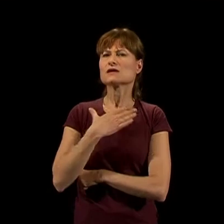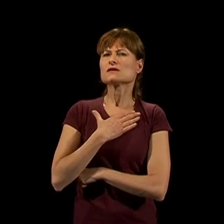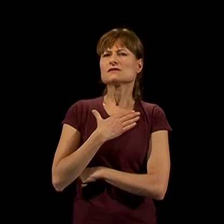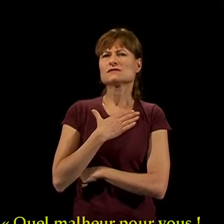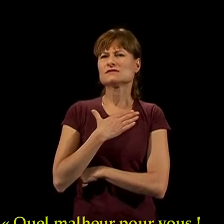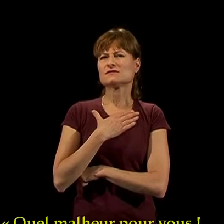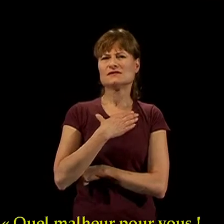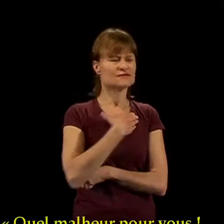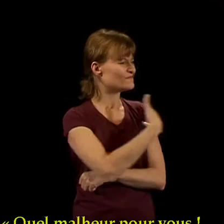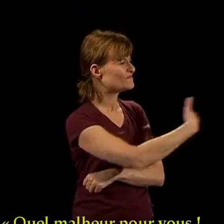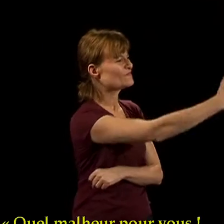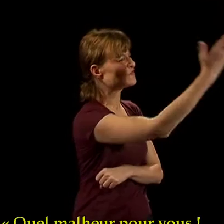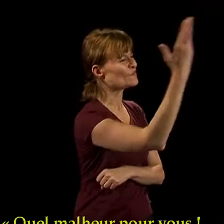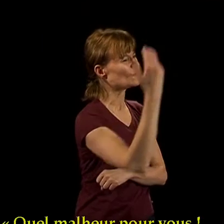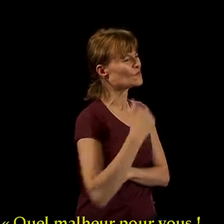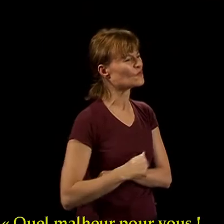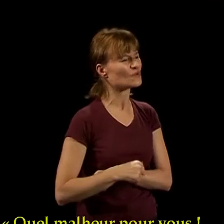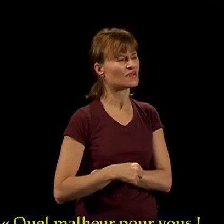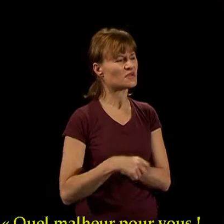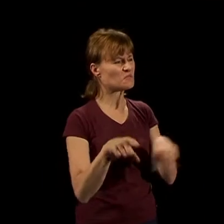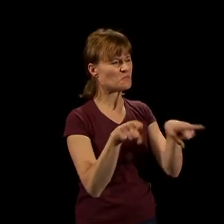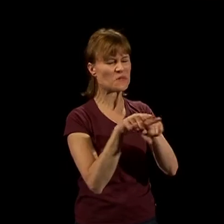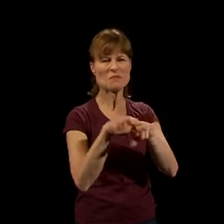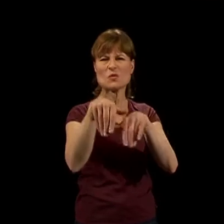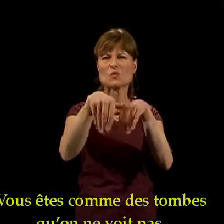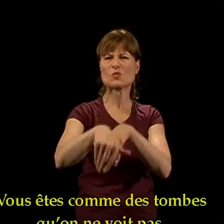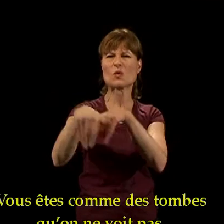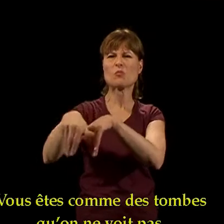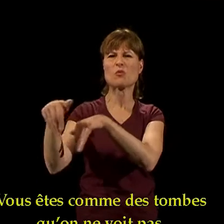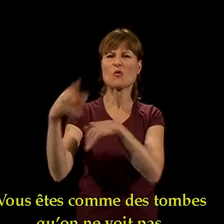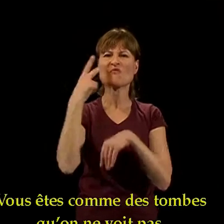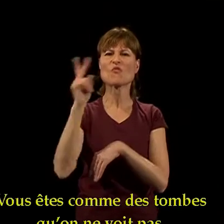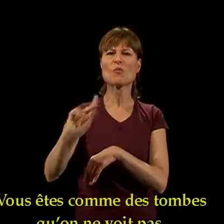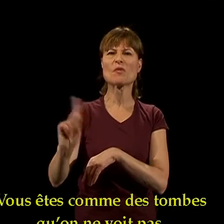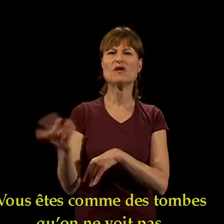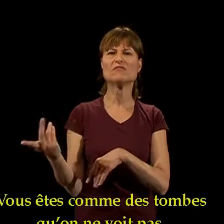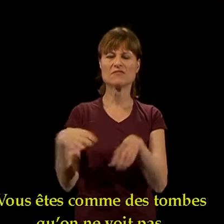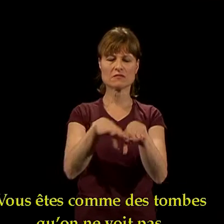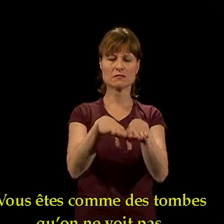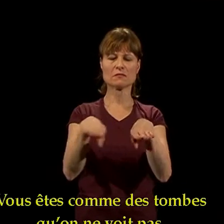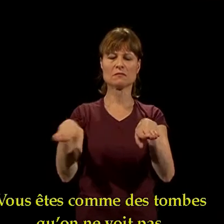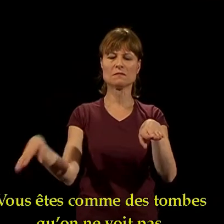quel malheur pour vous ! Vous êtes comme des tombes qu'on ne voit pas